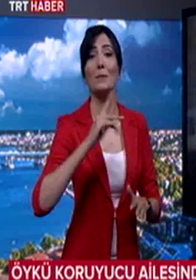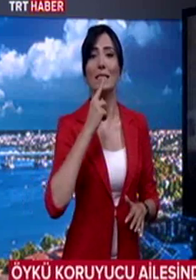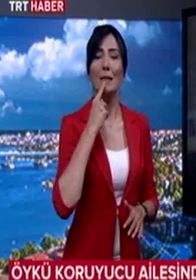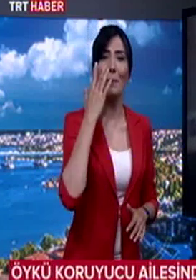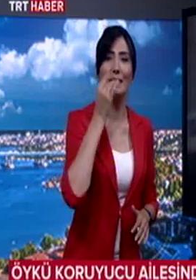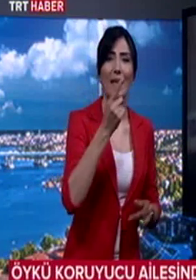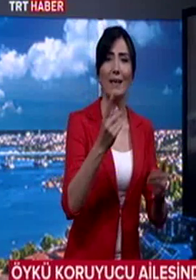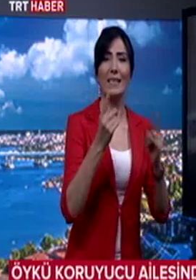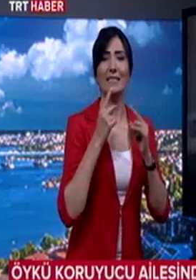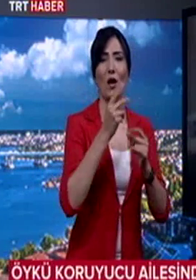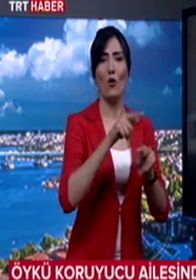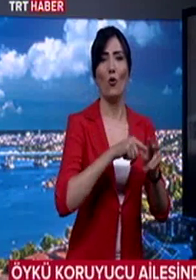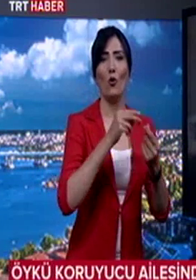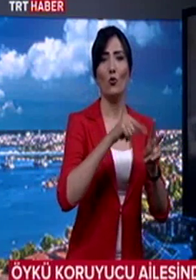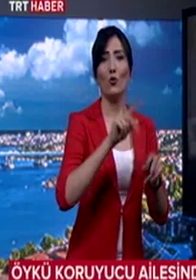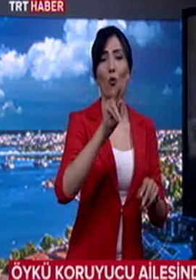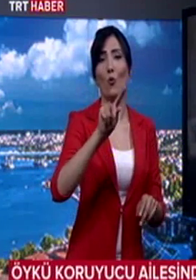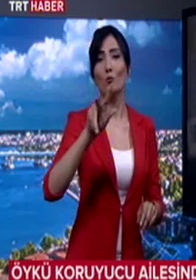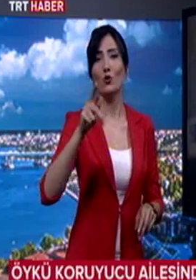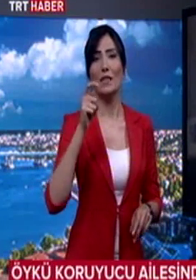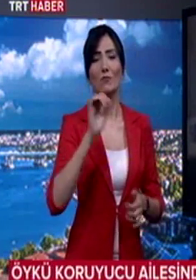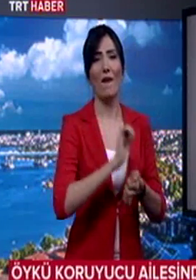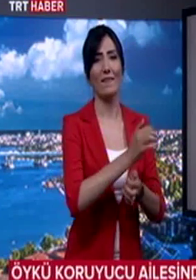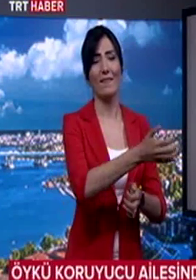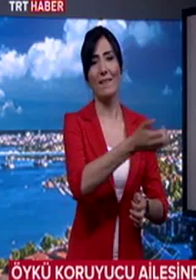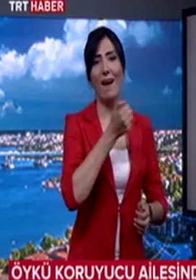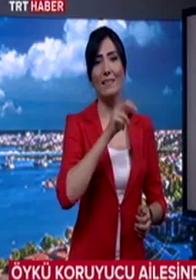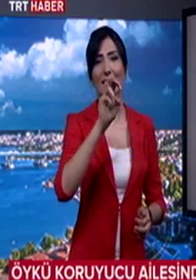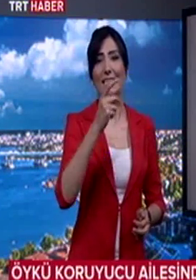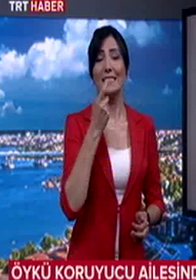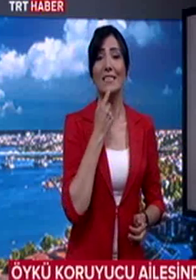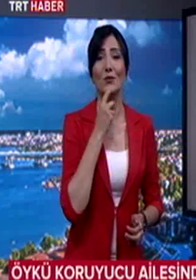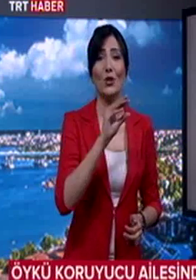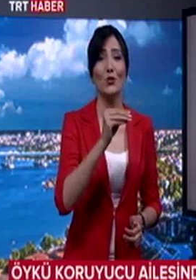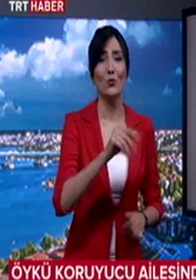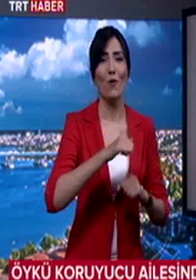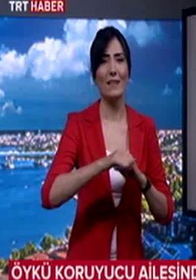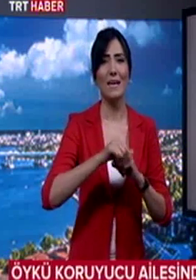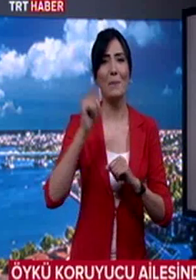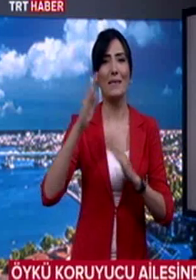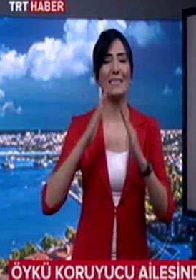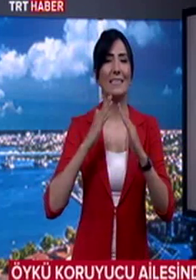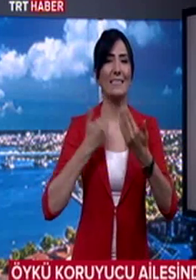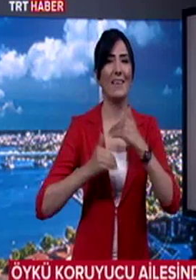yetkililer öyküyü 13 Temmuz'da aileden aldı. 8 yaşındaki çocuk Antalya'daki bir sevgi evine yerleştirildi.